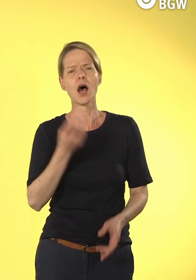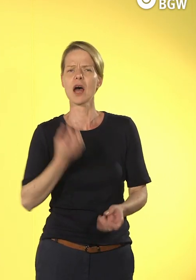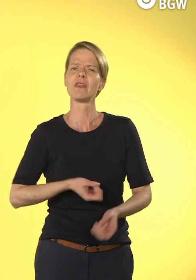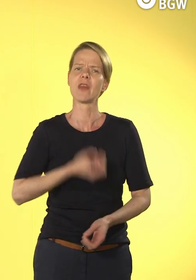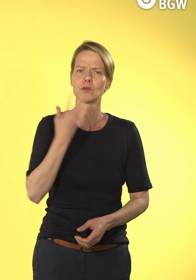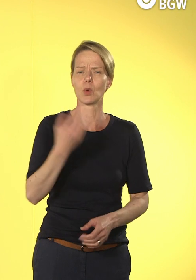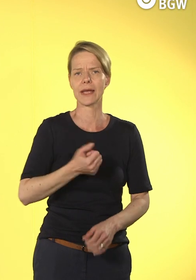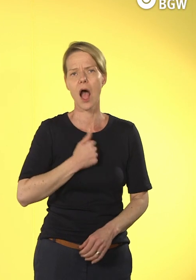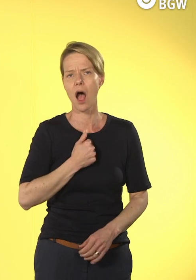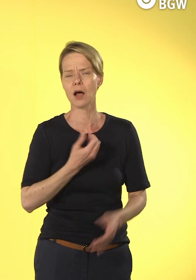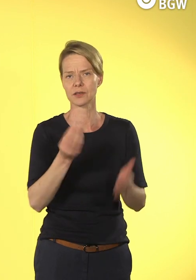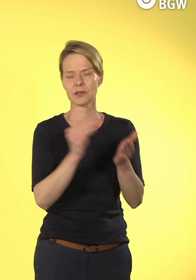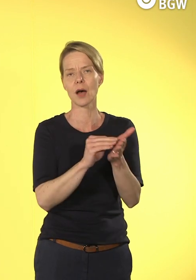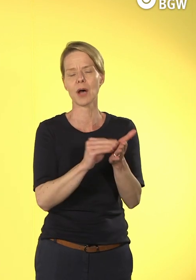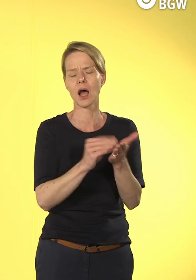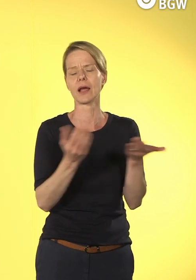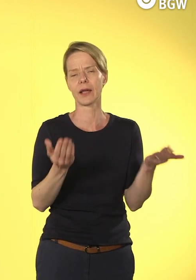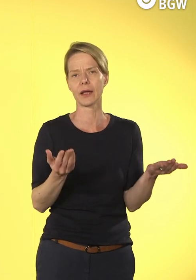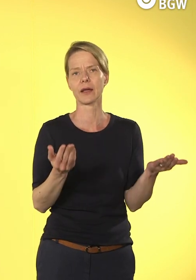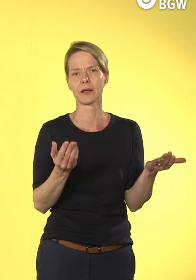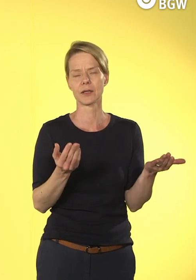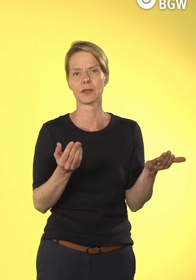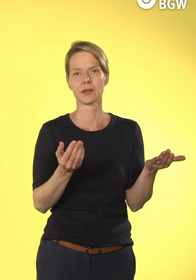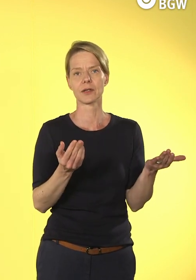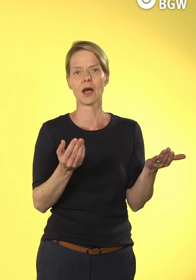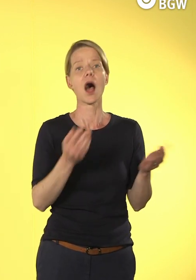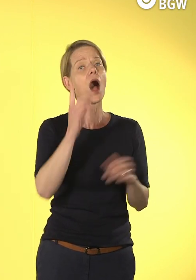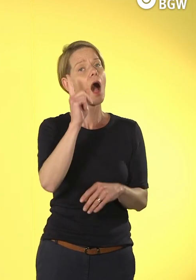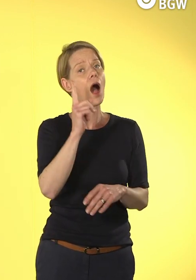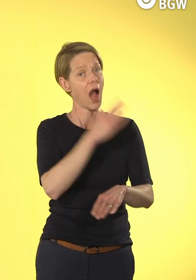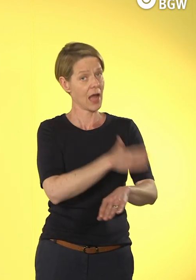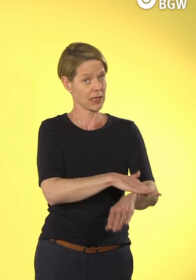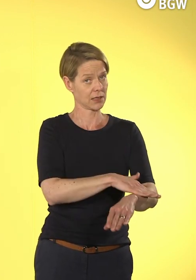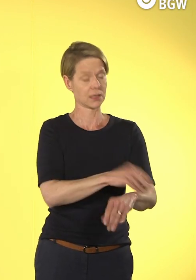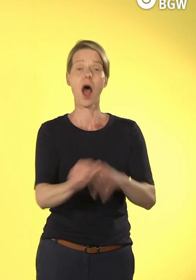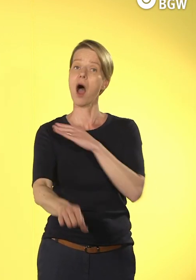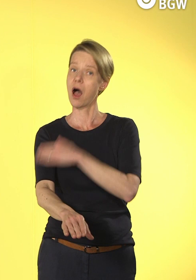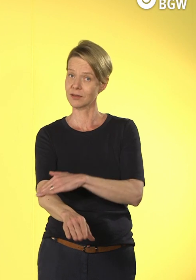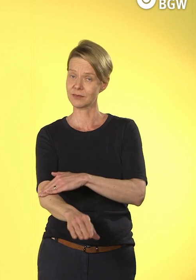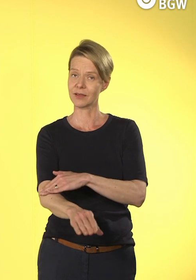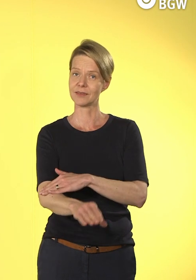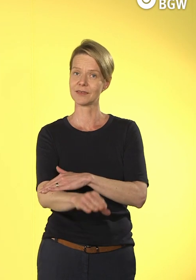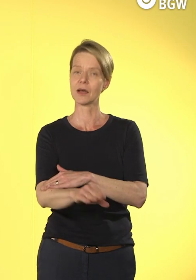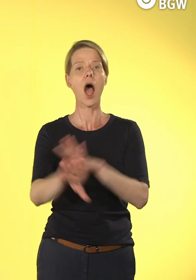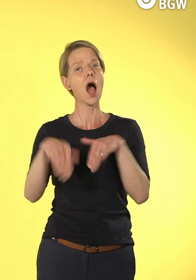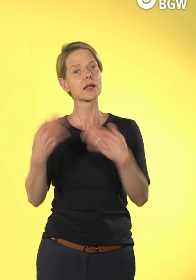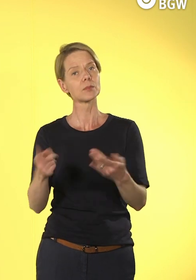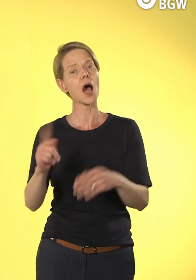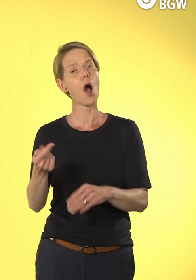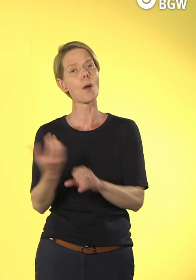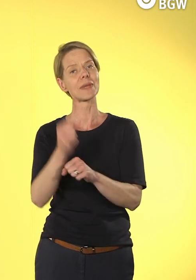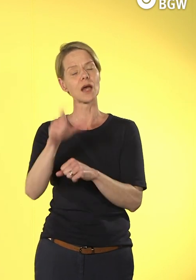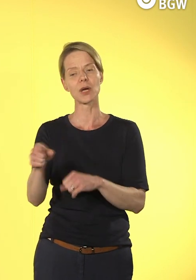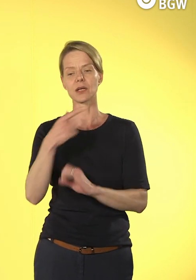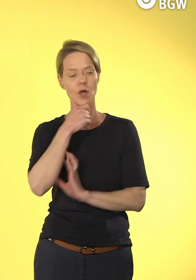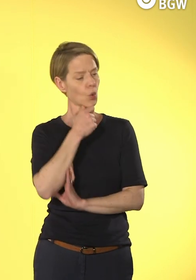Solche Themen gibt es natürlich. Andererseits ist auch eine Hoffnung, die mitschwingt, wo es heißt, kann man hier vielleicht etwas effizienter